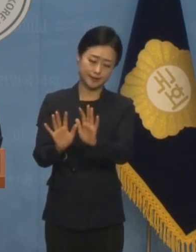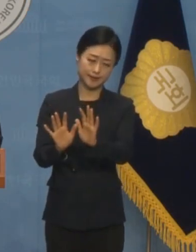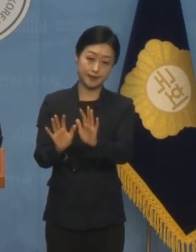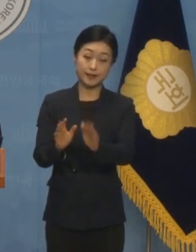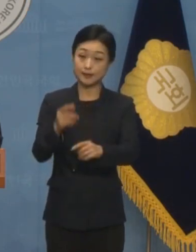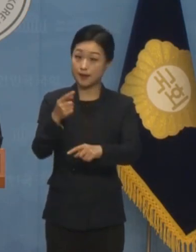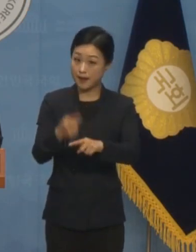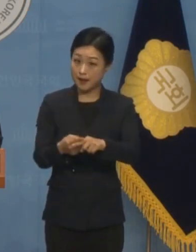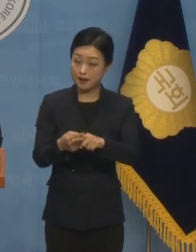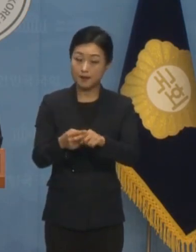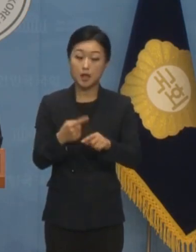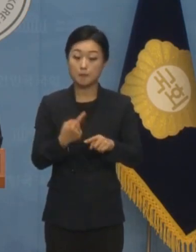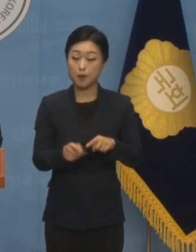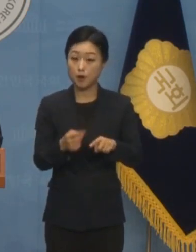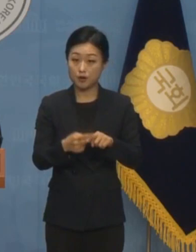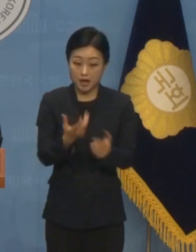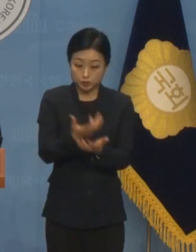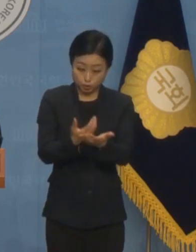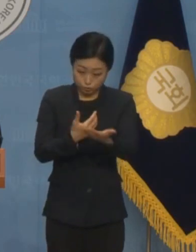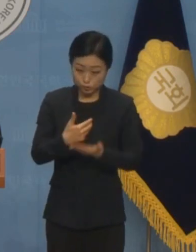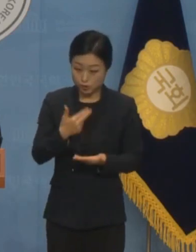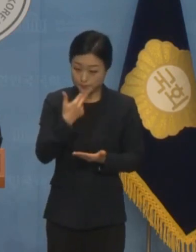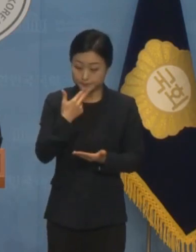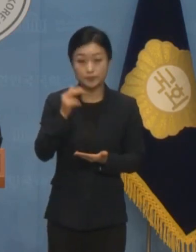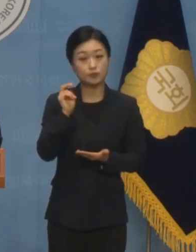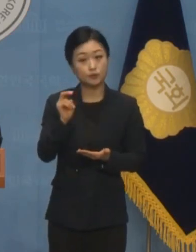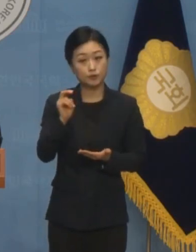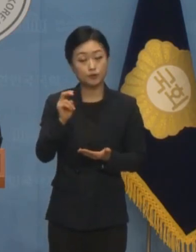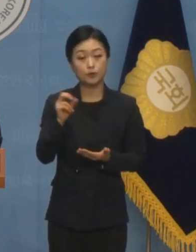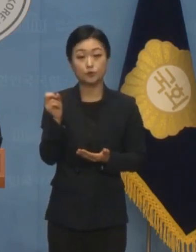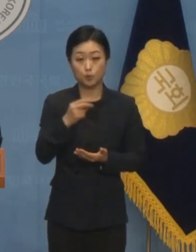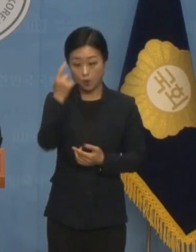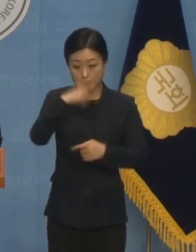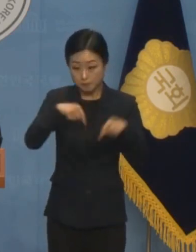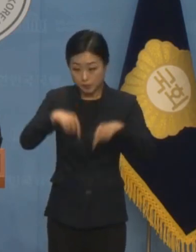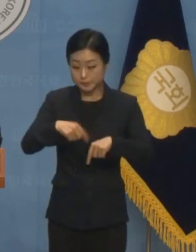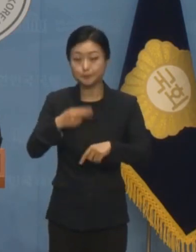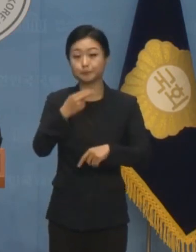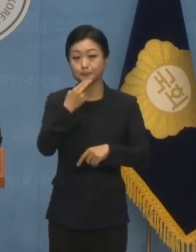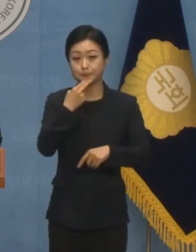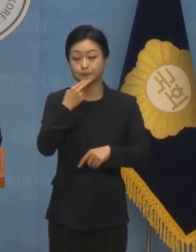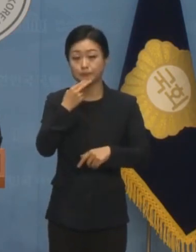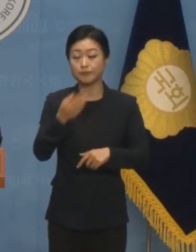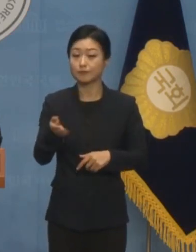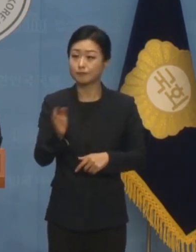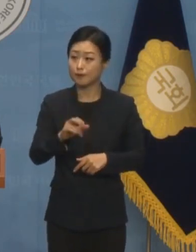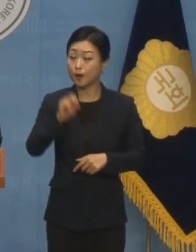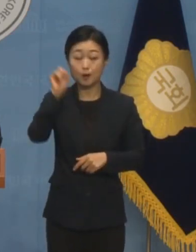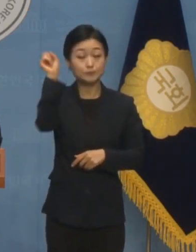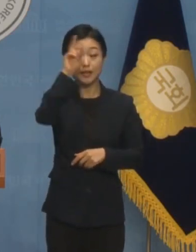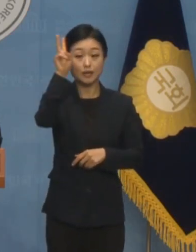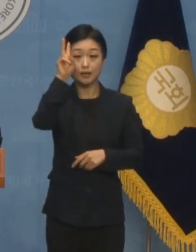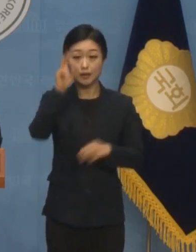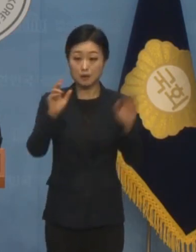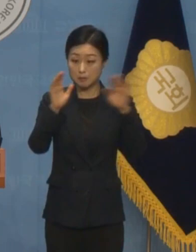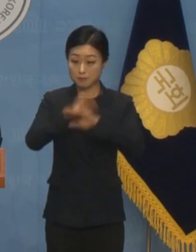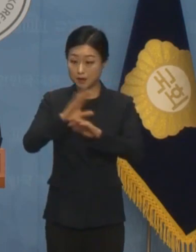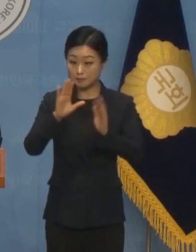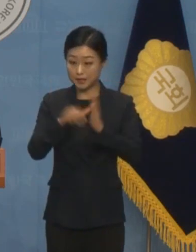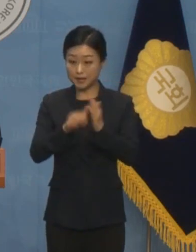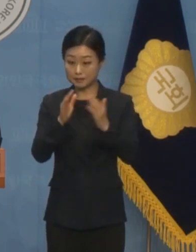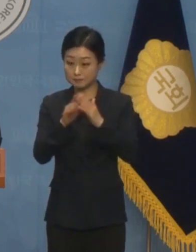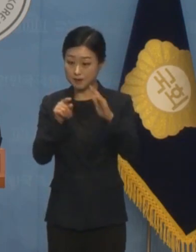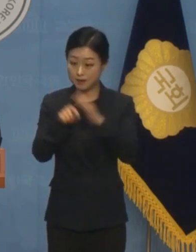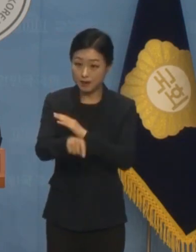평가 서류 제출도 없었을 테고 면접도 없었는데 어떻게 1위의 평가를